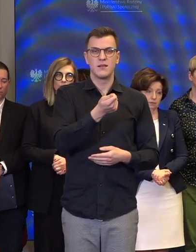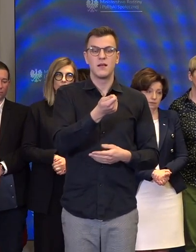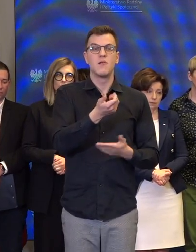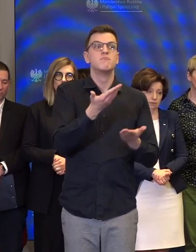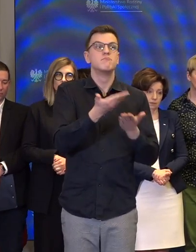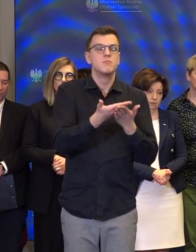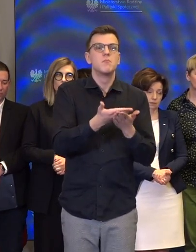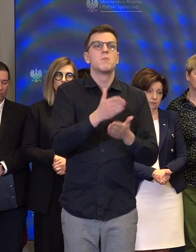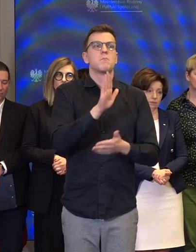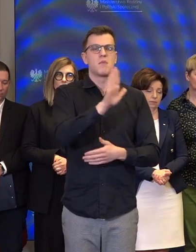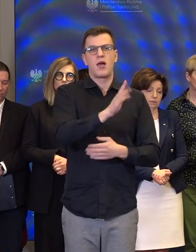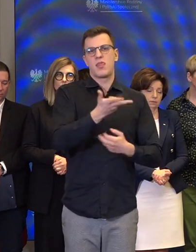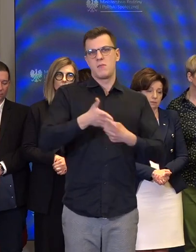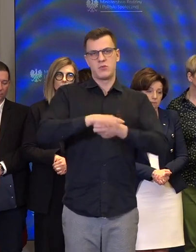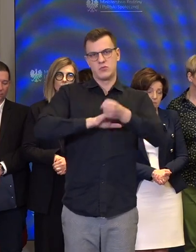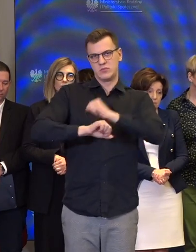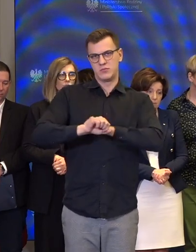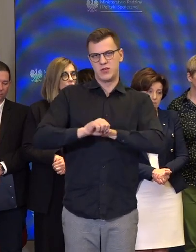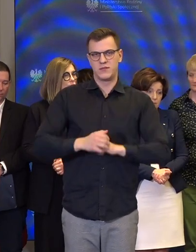niepełnosprawności.